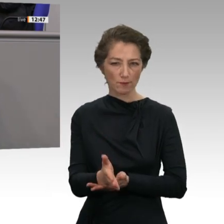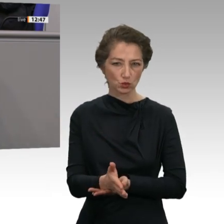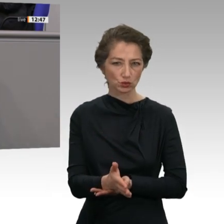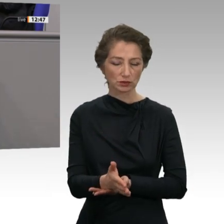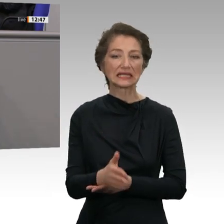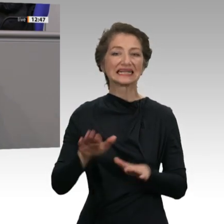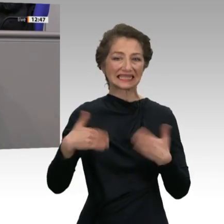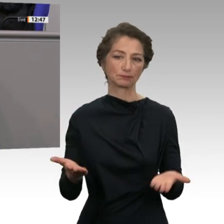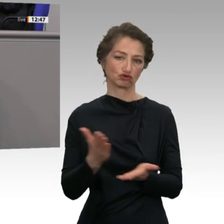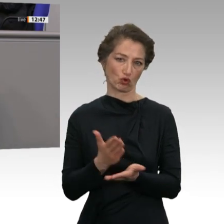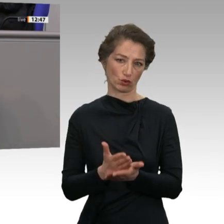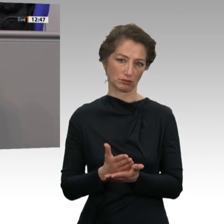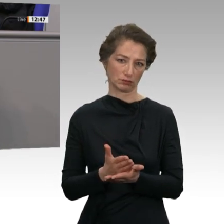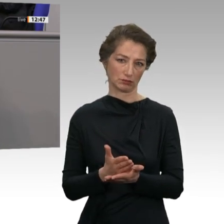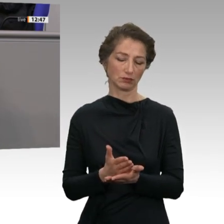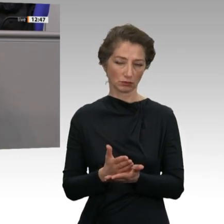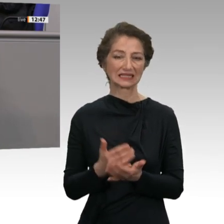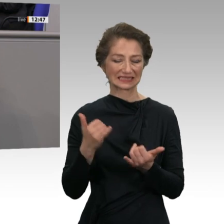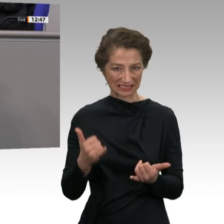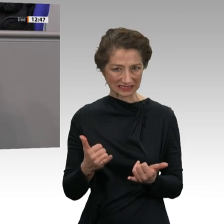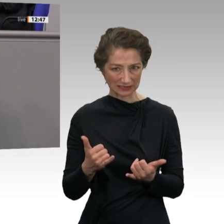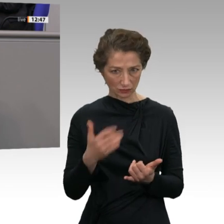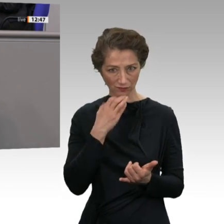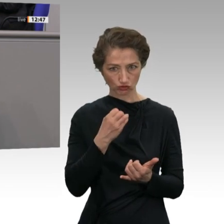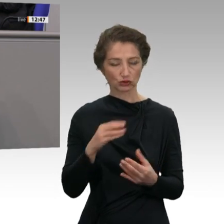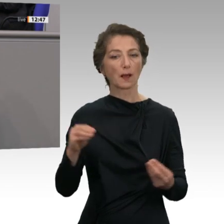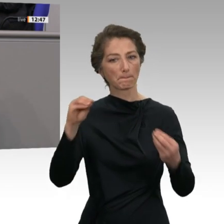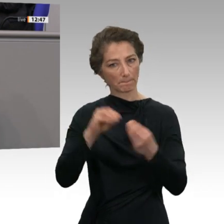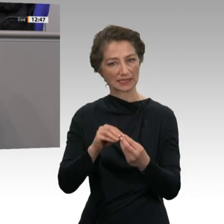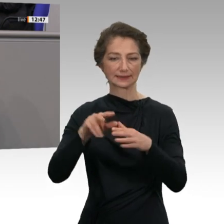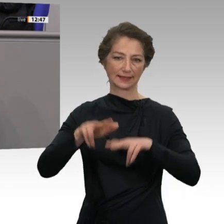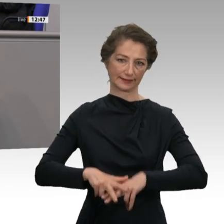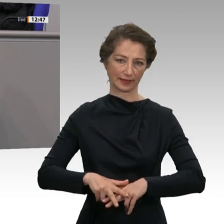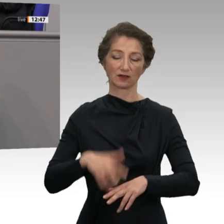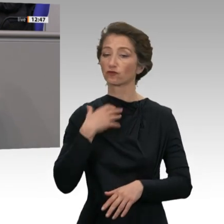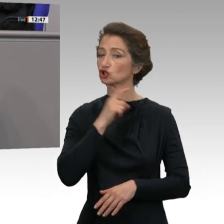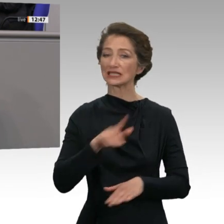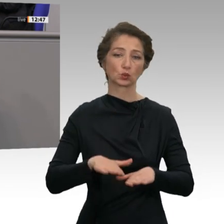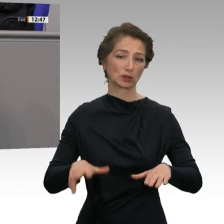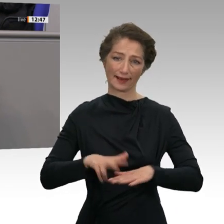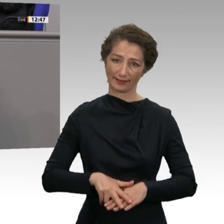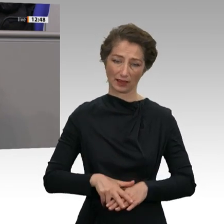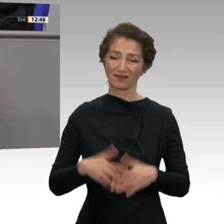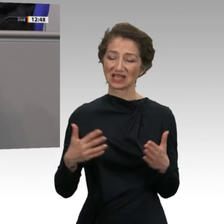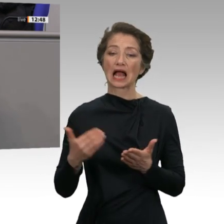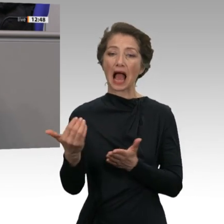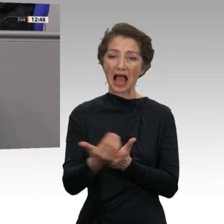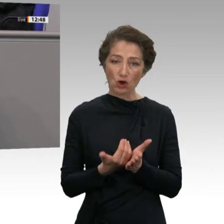Wir Linken wollen keine Grundrente, sondern eine einkommens und vermögensgeprüfte solidarische